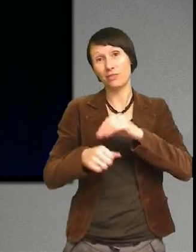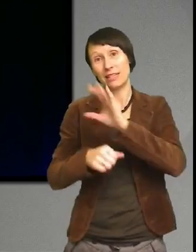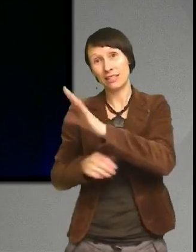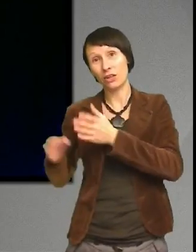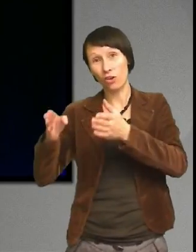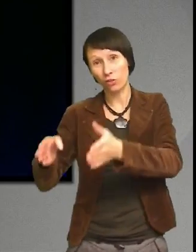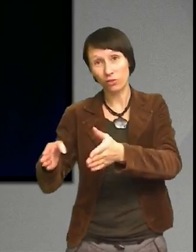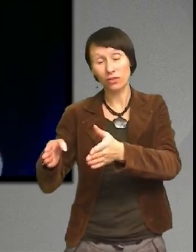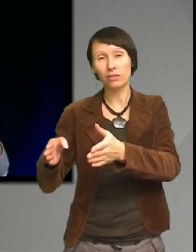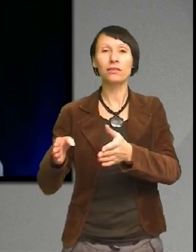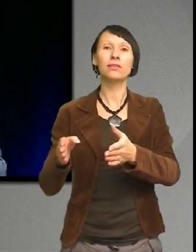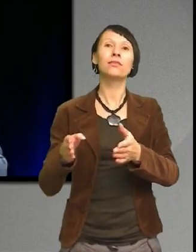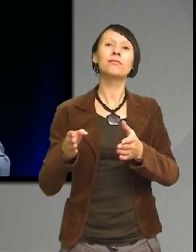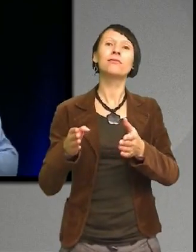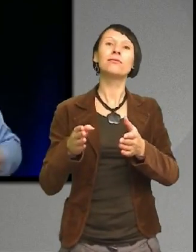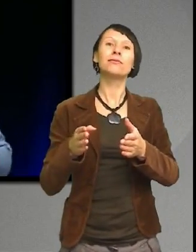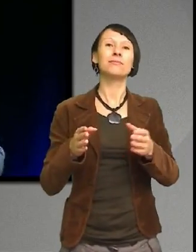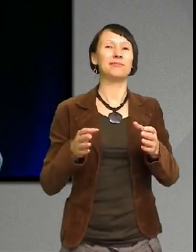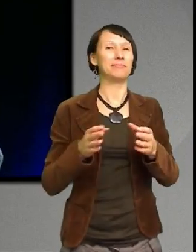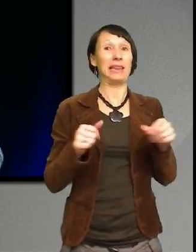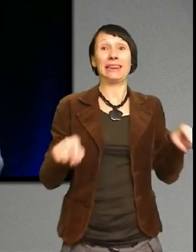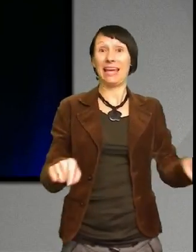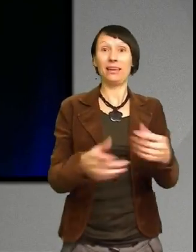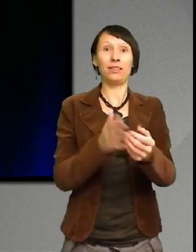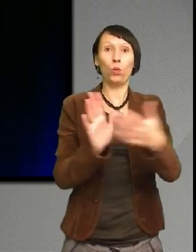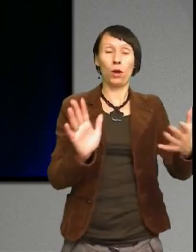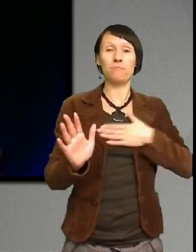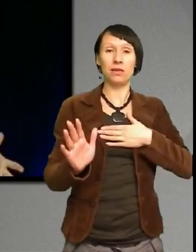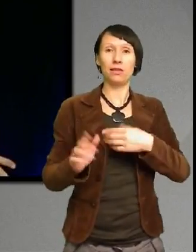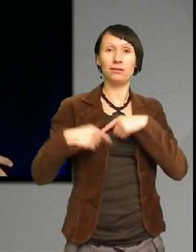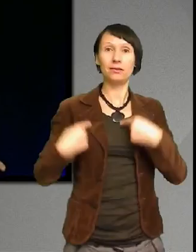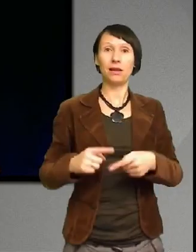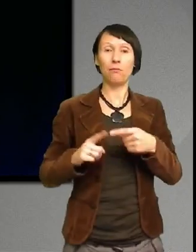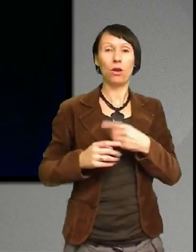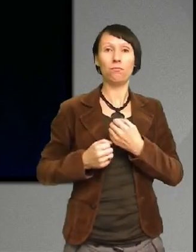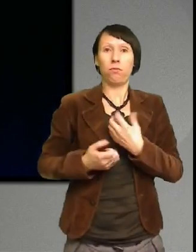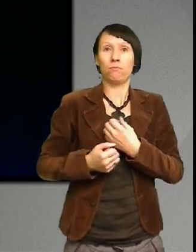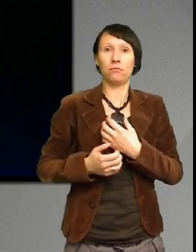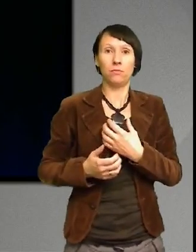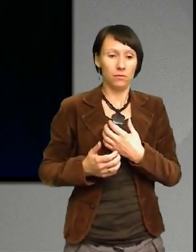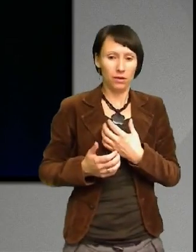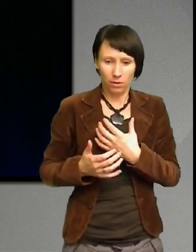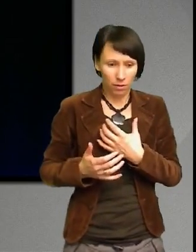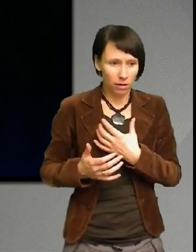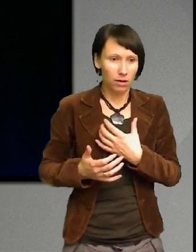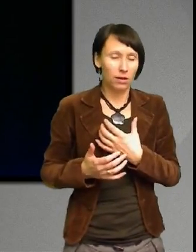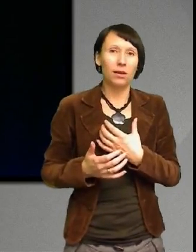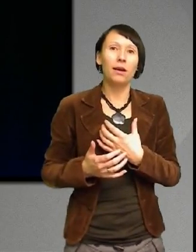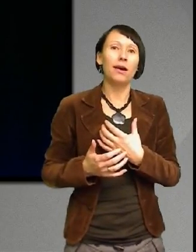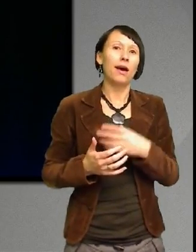det som fick mitt hjärta att brysta till och bara smälta ihop. Det var nämligen när jag gick genom gatan.